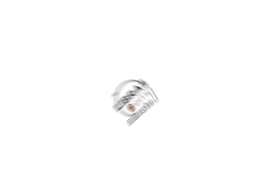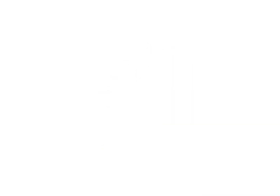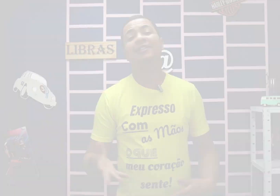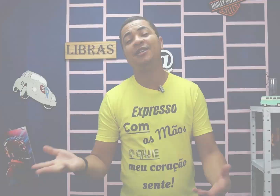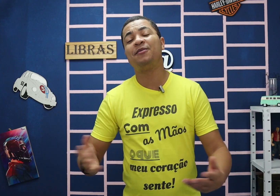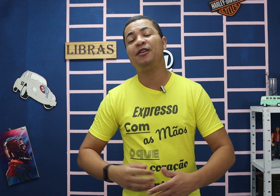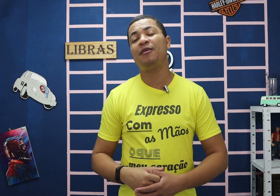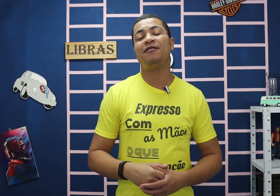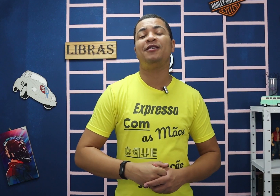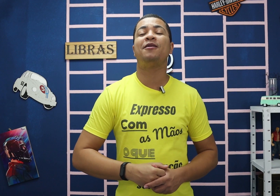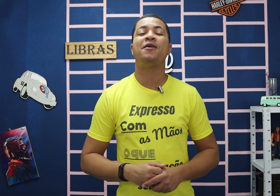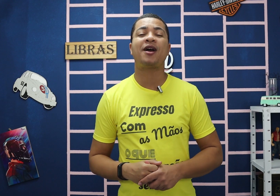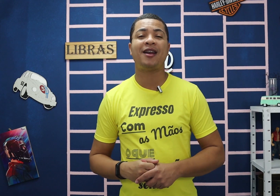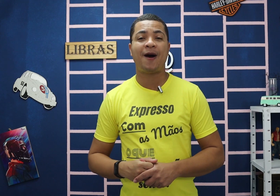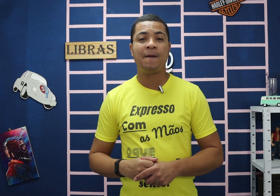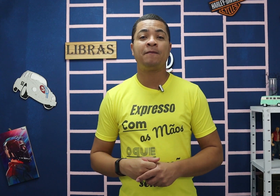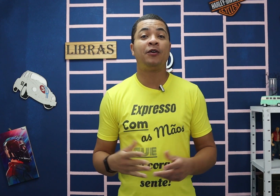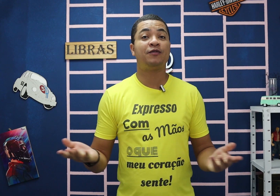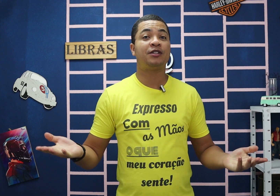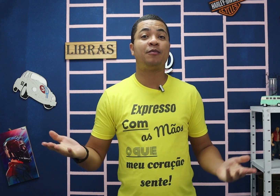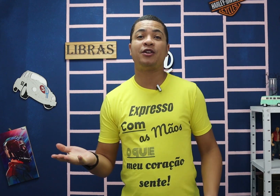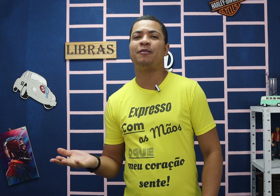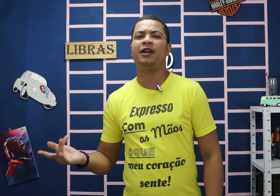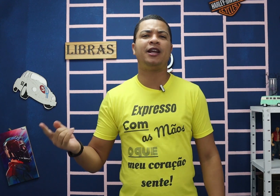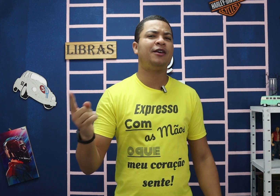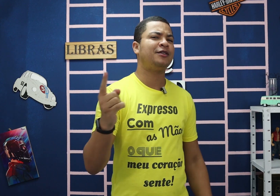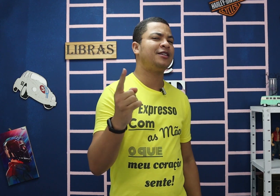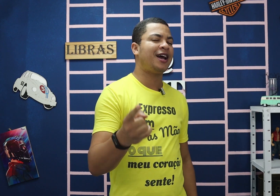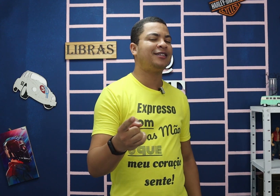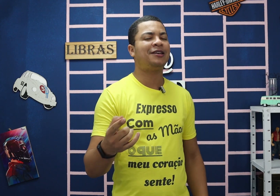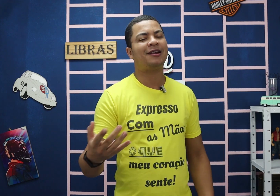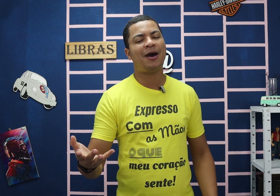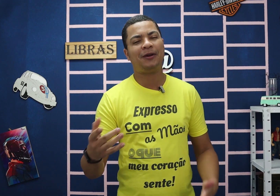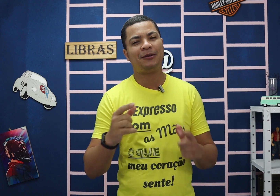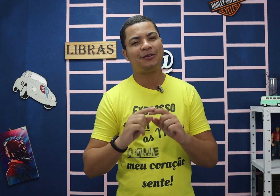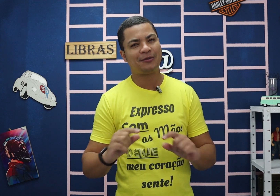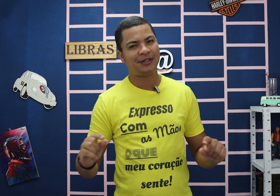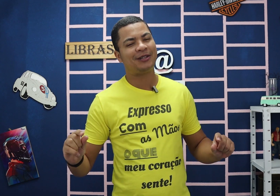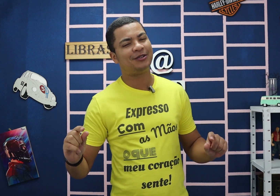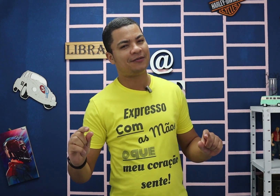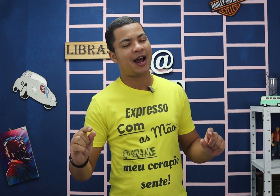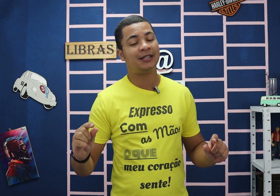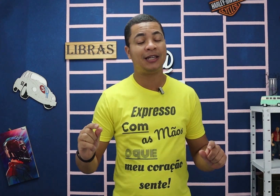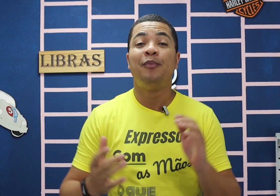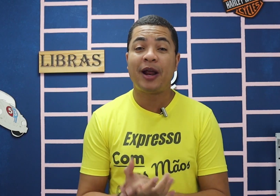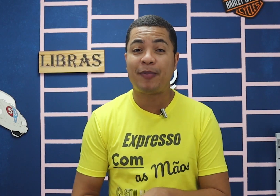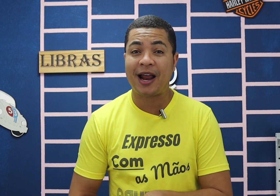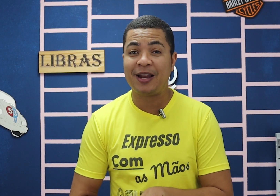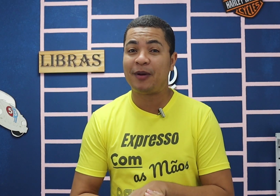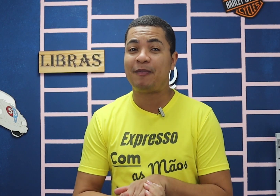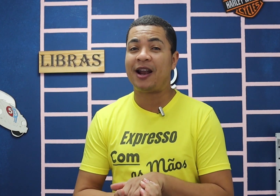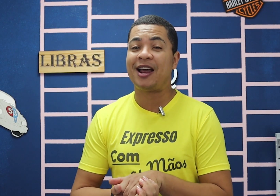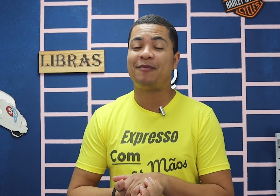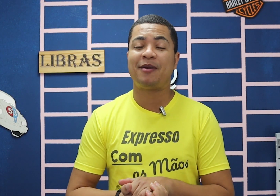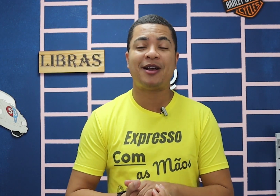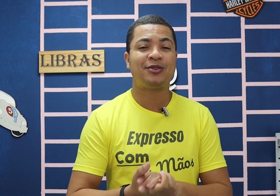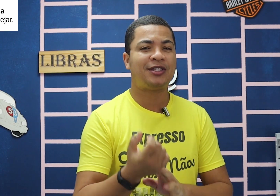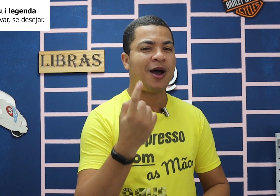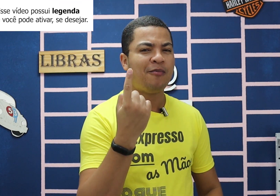E seja muito bem-vindo ao meu canal, onde você pode aprender língua de sinais e, é claro, dentro de um contexto de frase. Preparada e preparada para mais um sinal